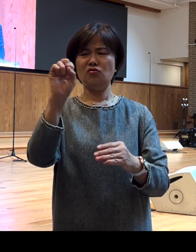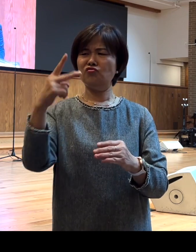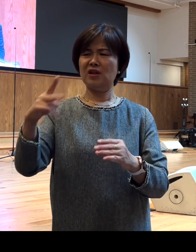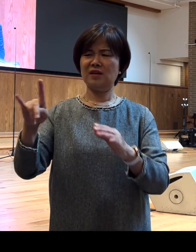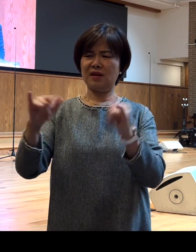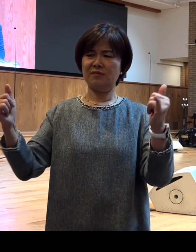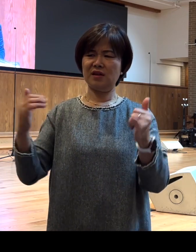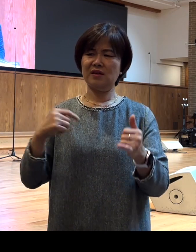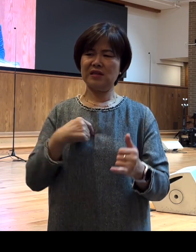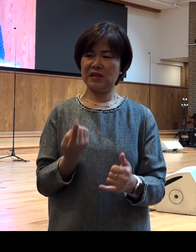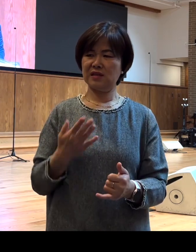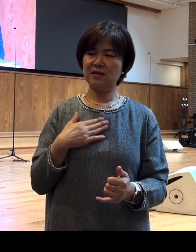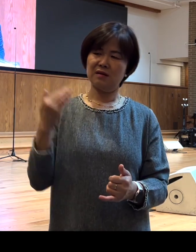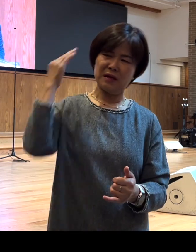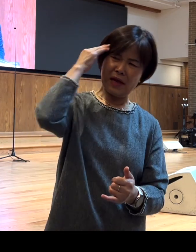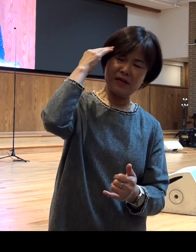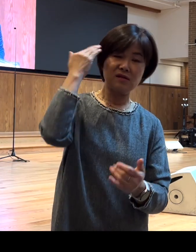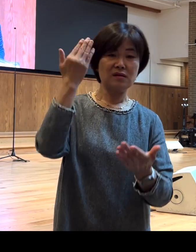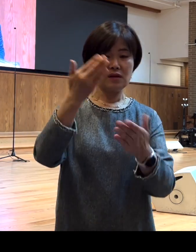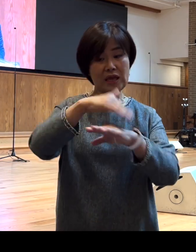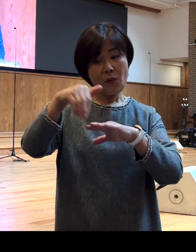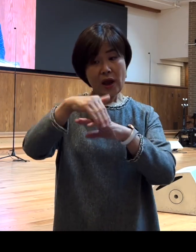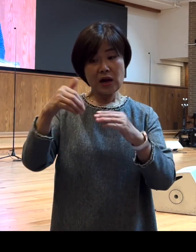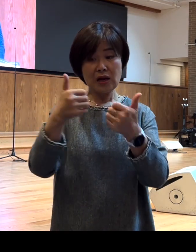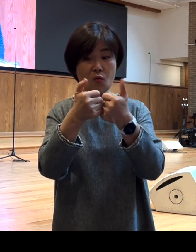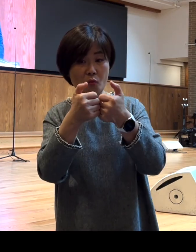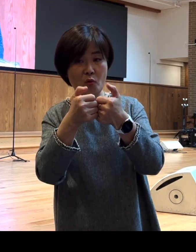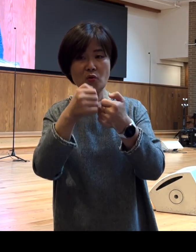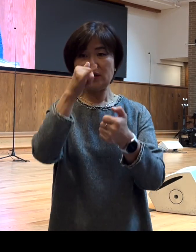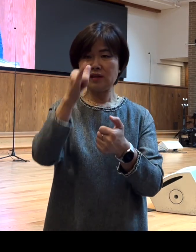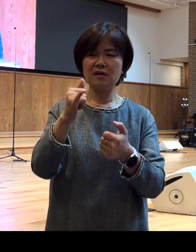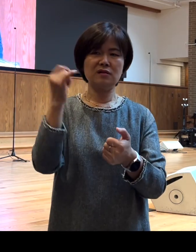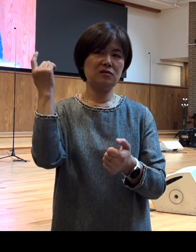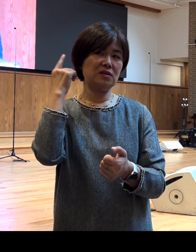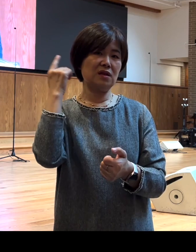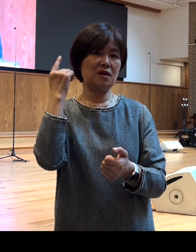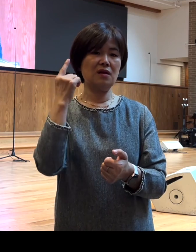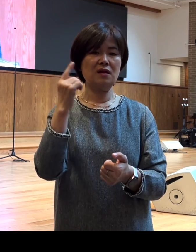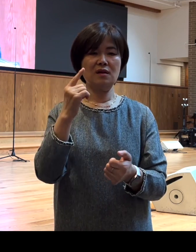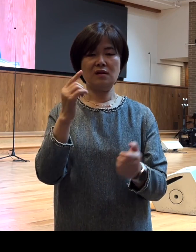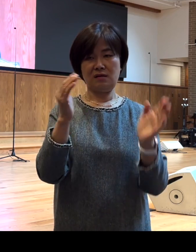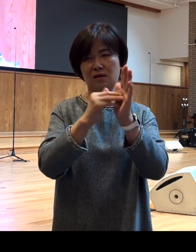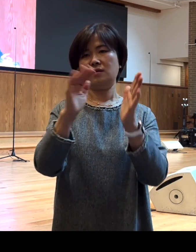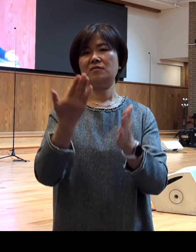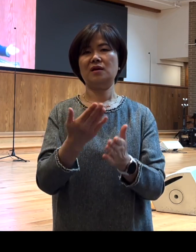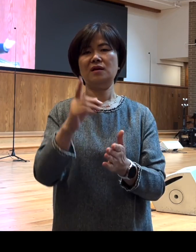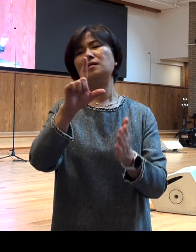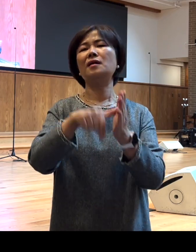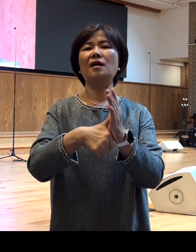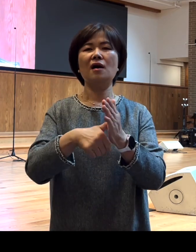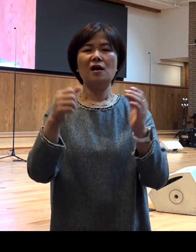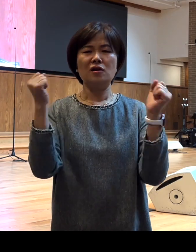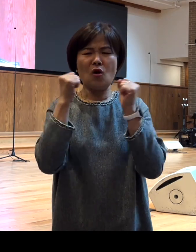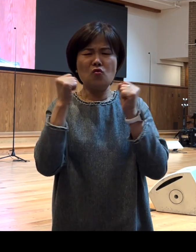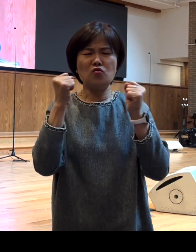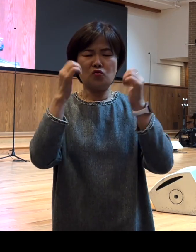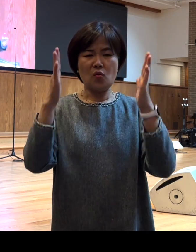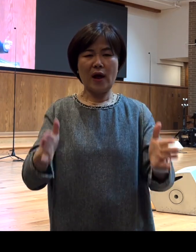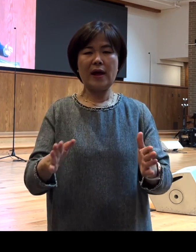해치려고 한다는 사실을 듣게 되었습니다 아마도 이때가 겨운에 바울이 마게도냐 지방을